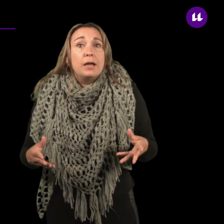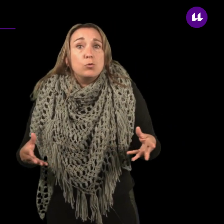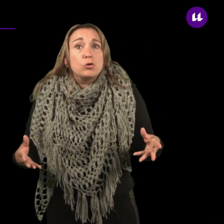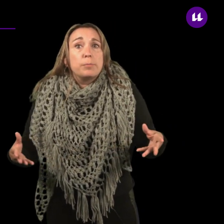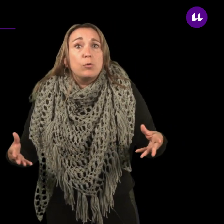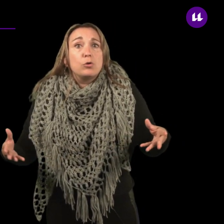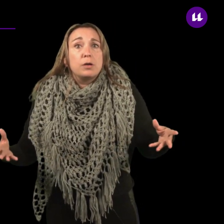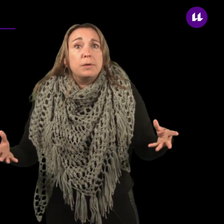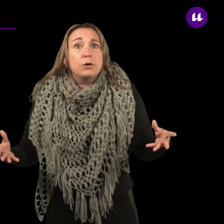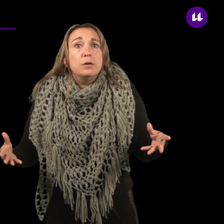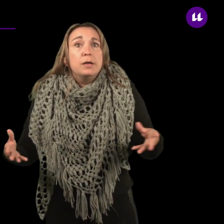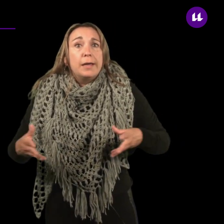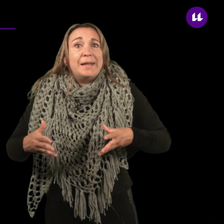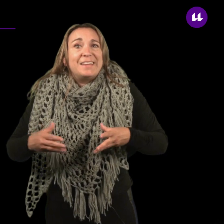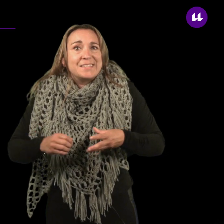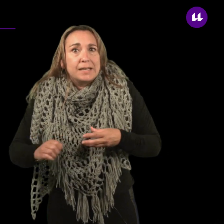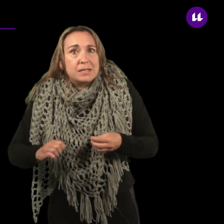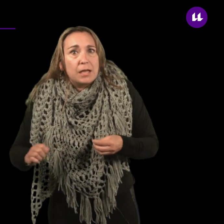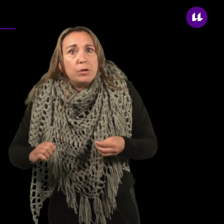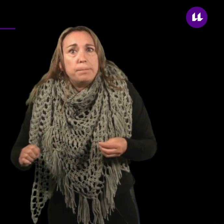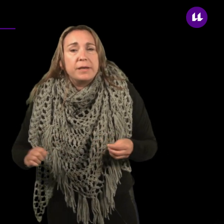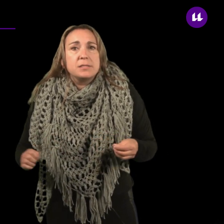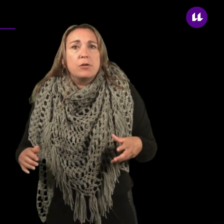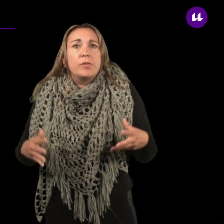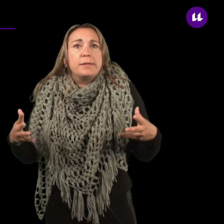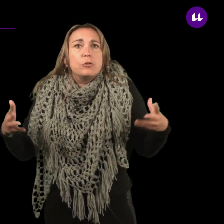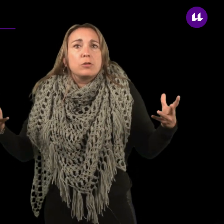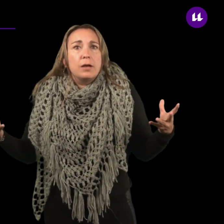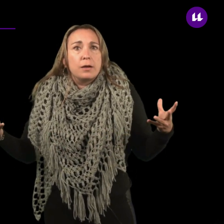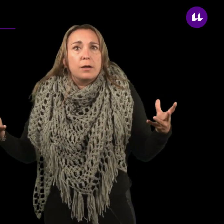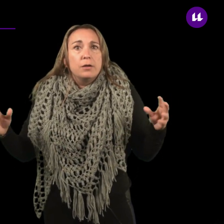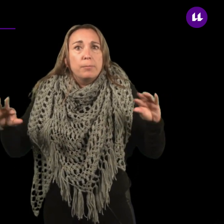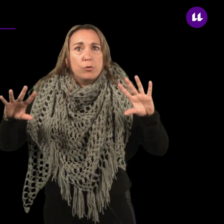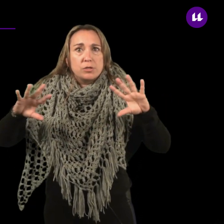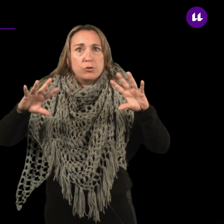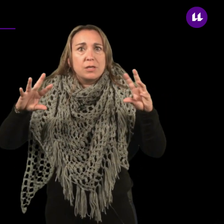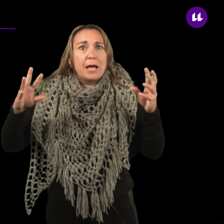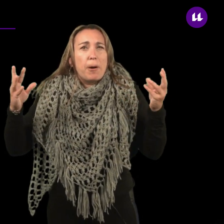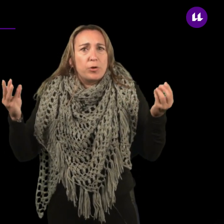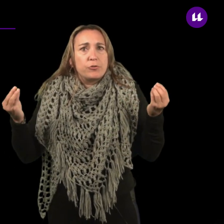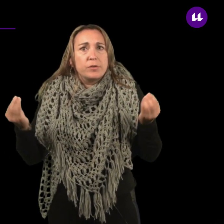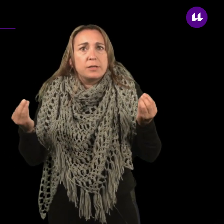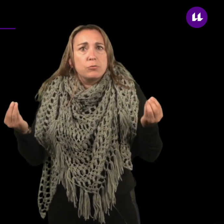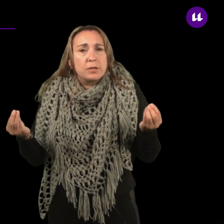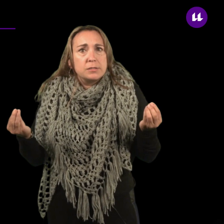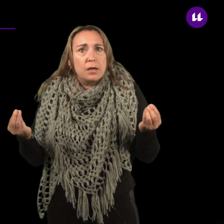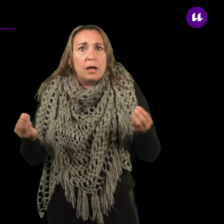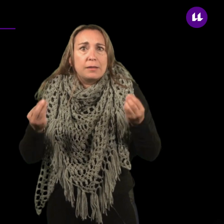el uso de productos químicos en el desengrasado y limpieza de los distintos tanques, produciéndose la evaporación de esas sustancias hasta